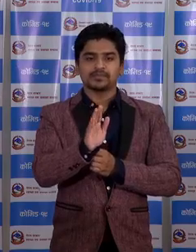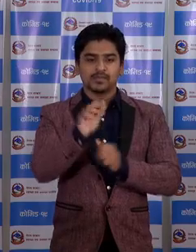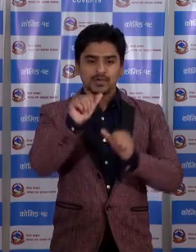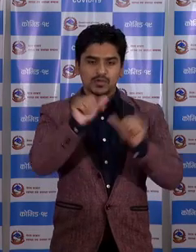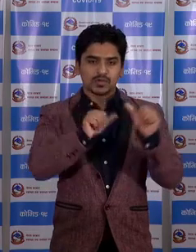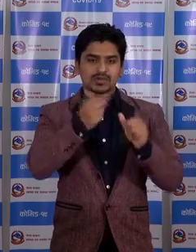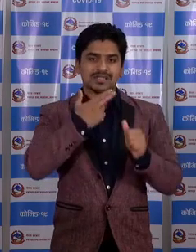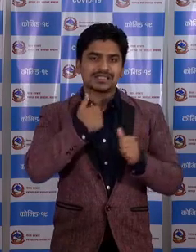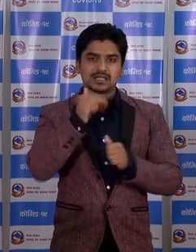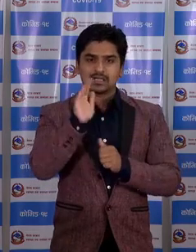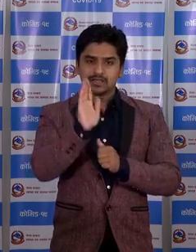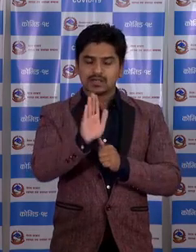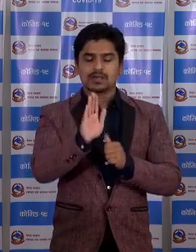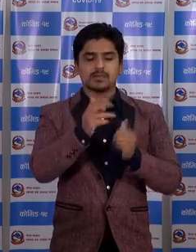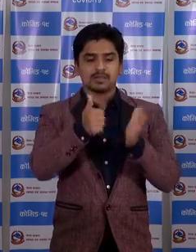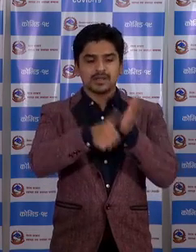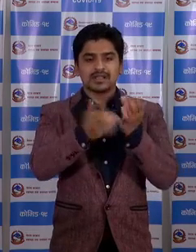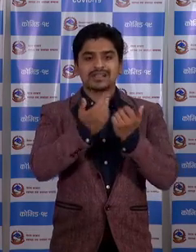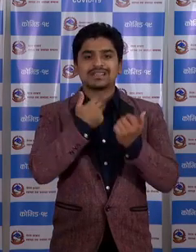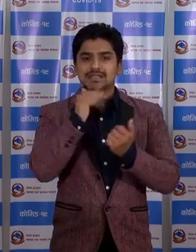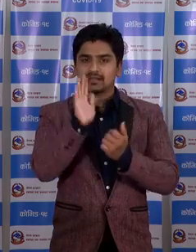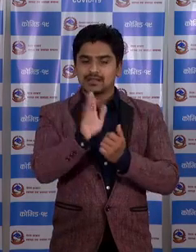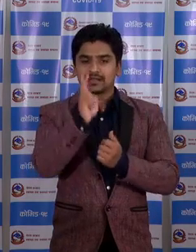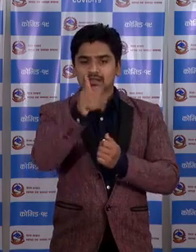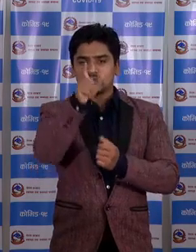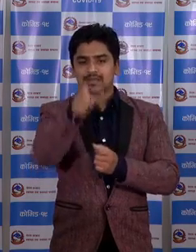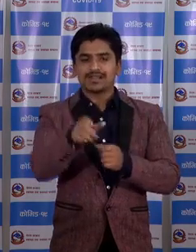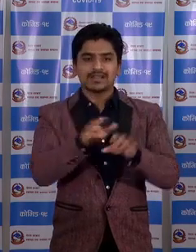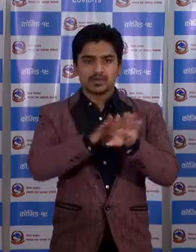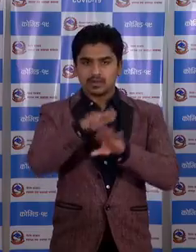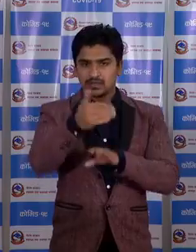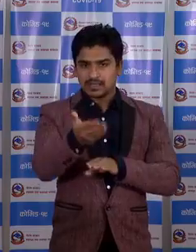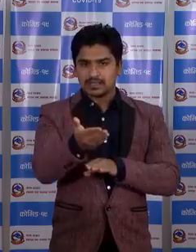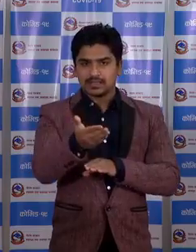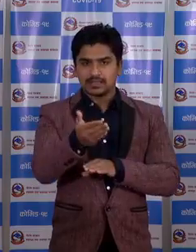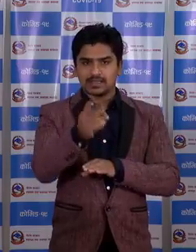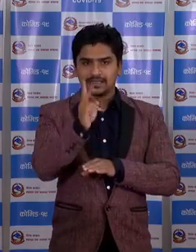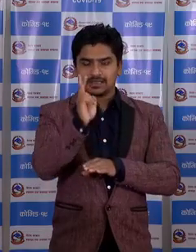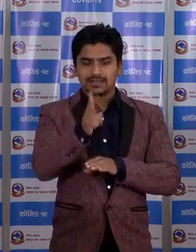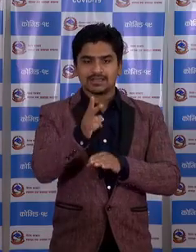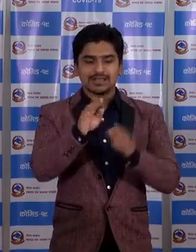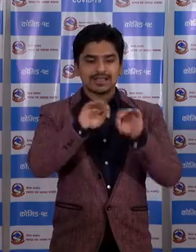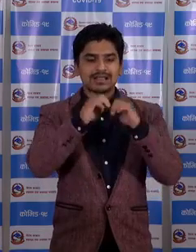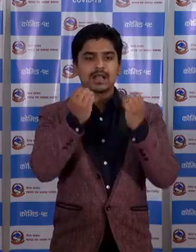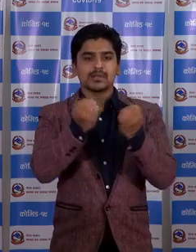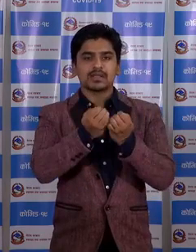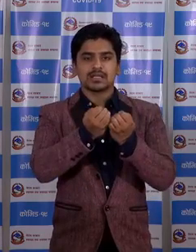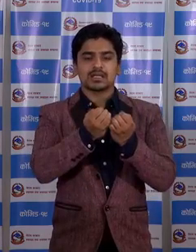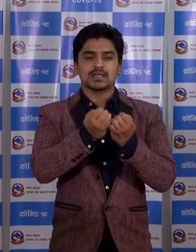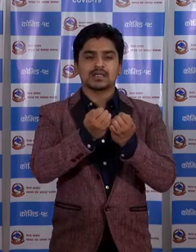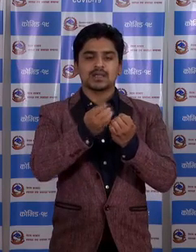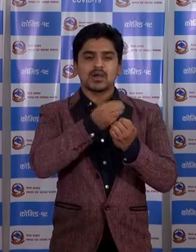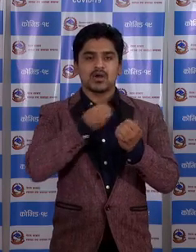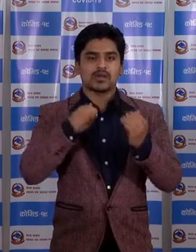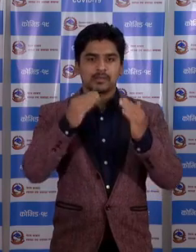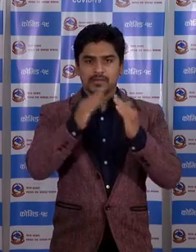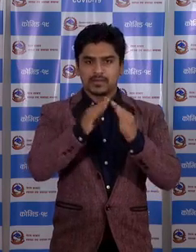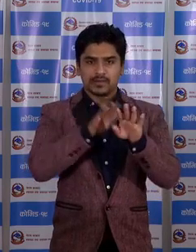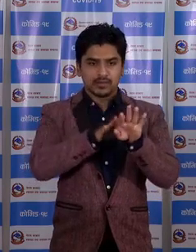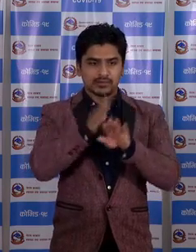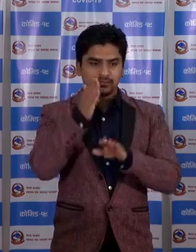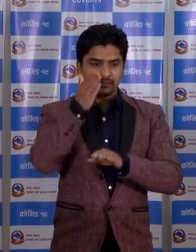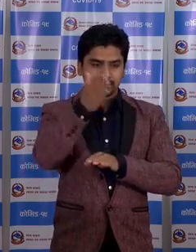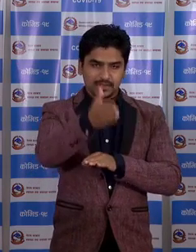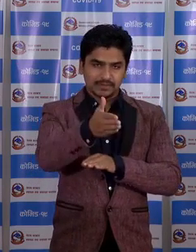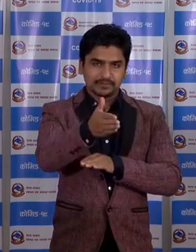योसको इच्छ्या शाब परिप्षे मा गराँने तेस्ता ब्येक्टी अरू लाई तेस्ता सार्वजनिक पबलिक हस्पिटल हरुमा गए